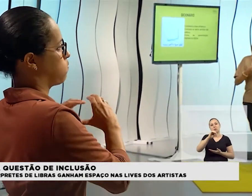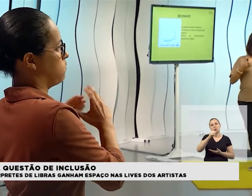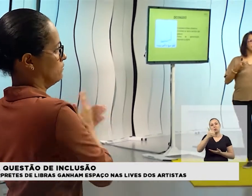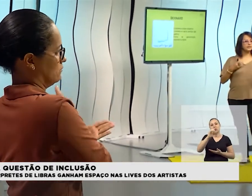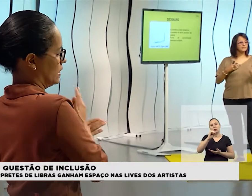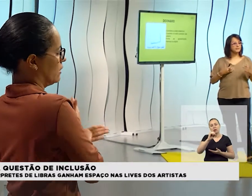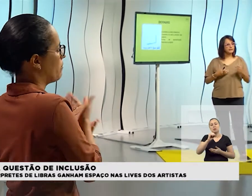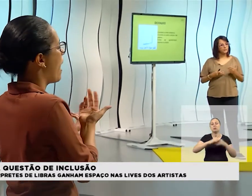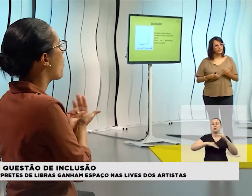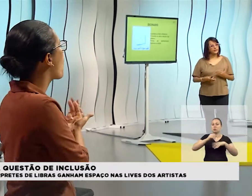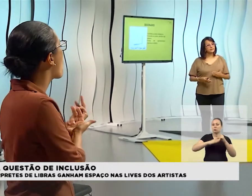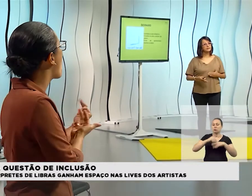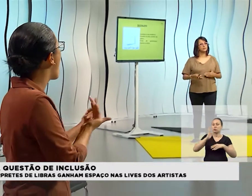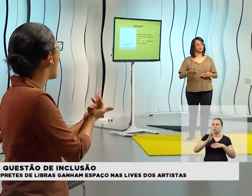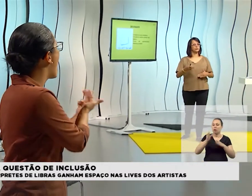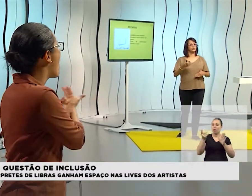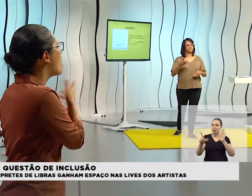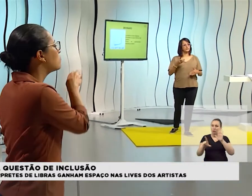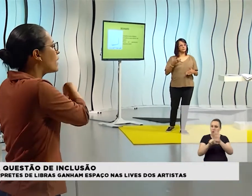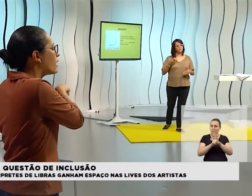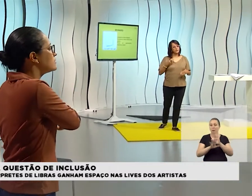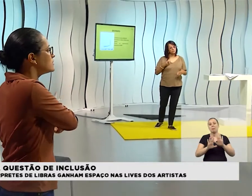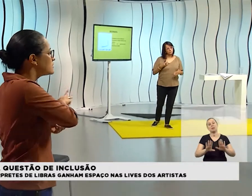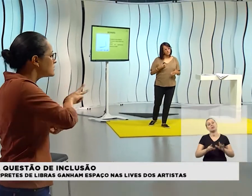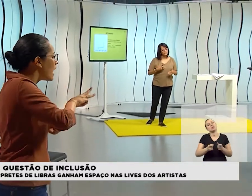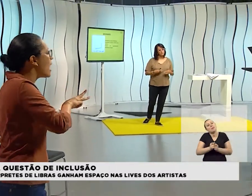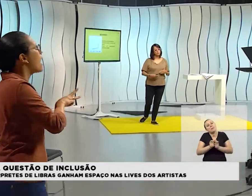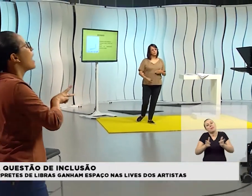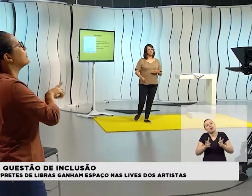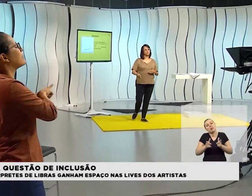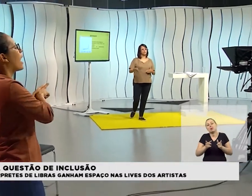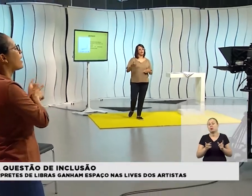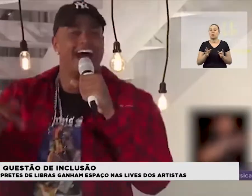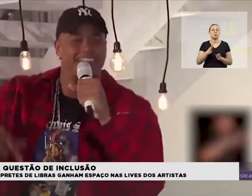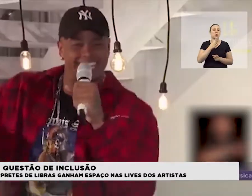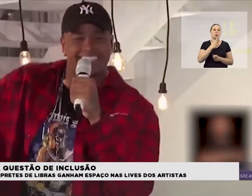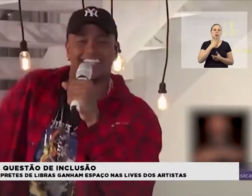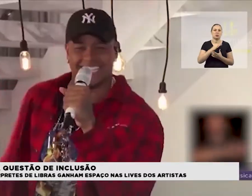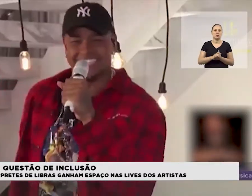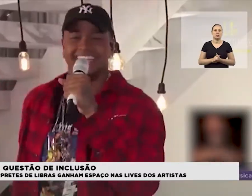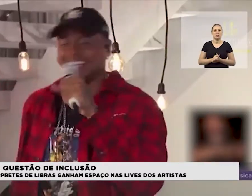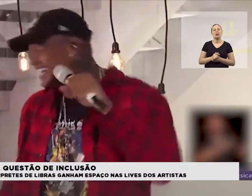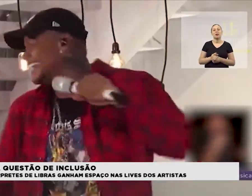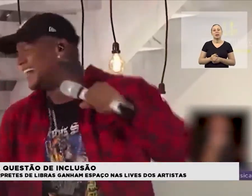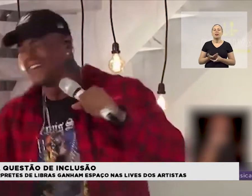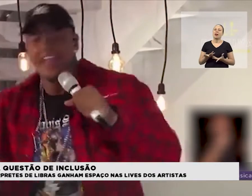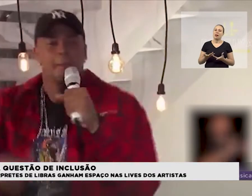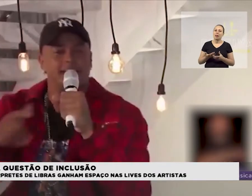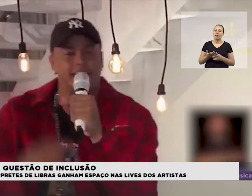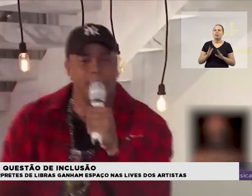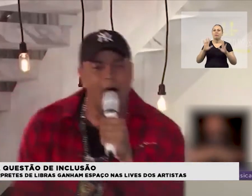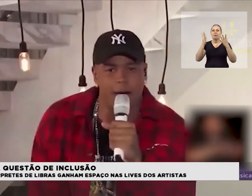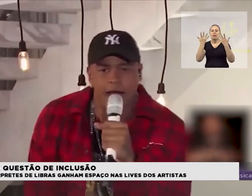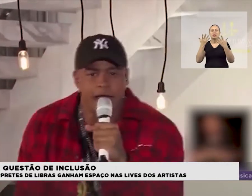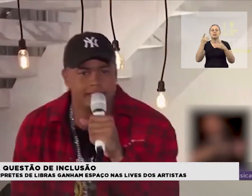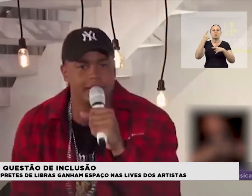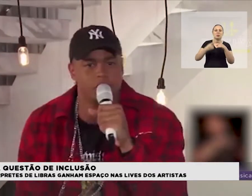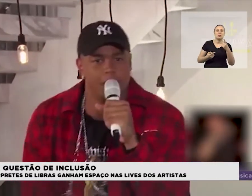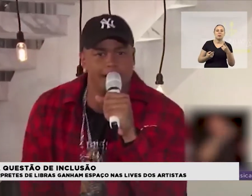2010, boa parte da sociedade ainda desconhecia esse trabalho. E em um momento em que os eventos estão proibidos, as lives têm